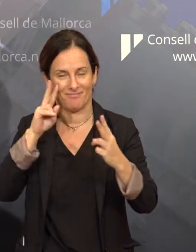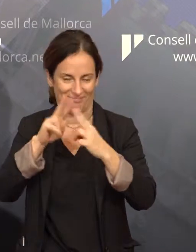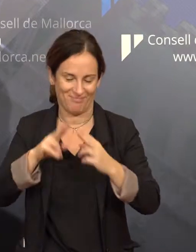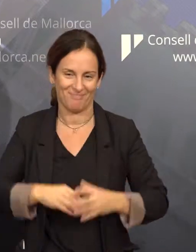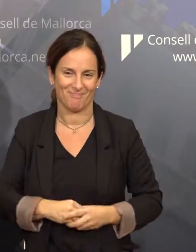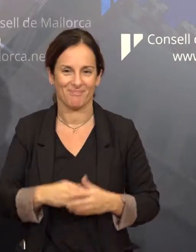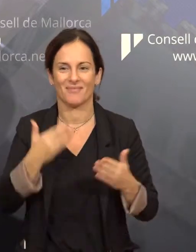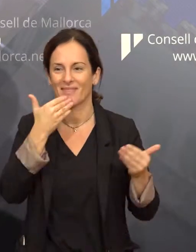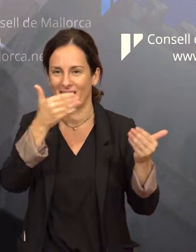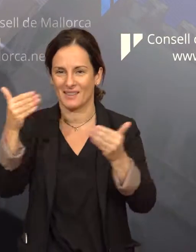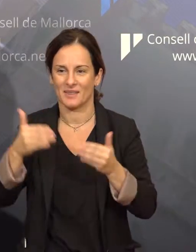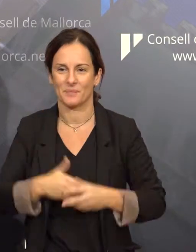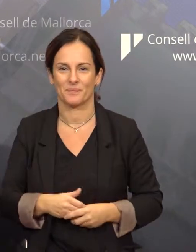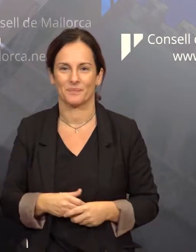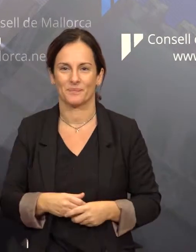Moltes gràcies.